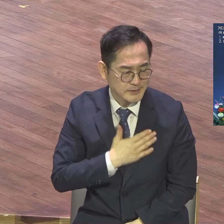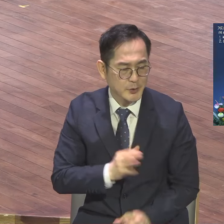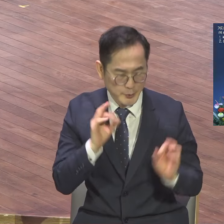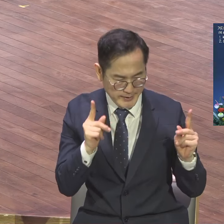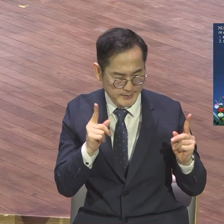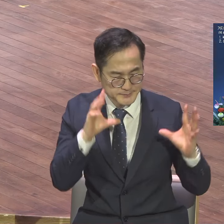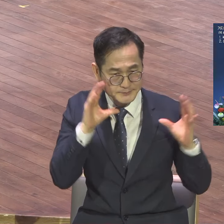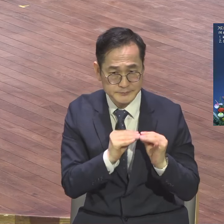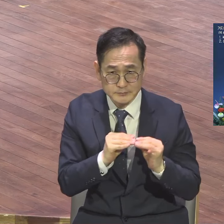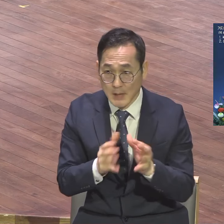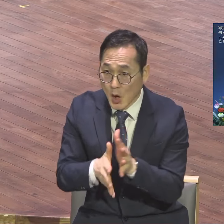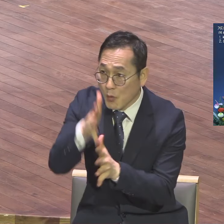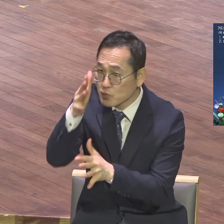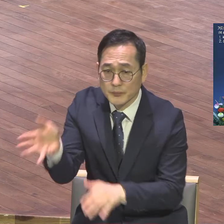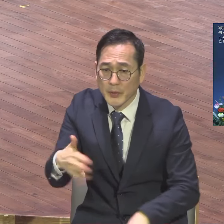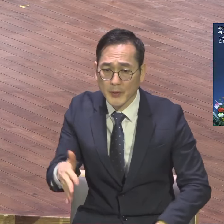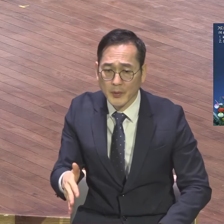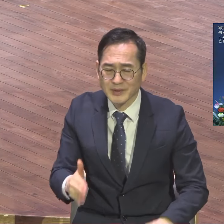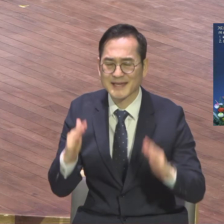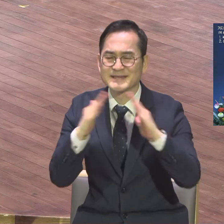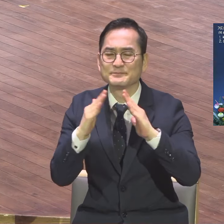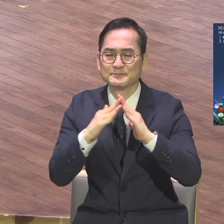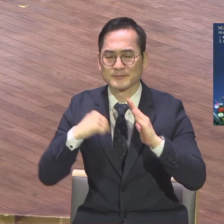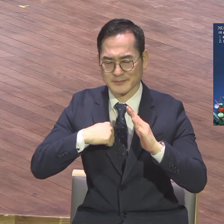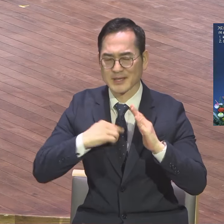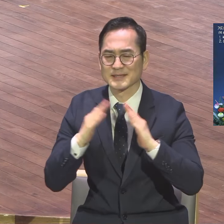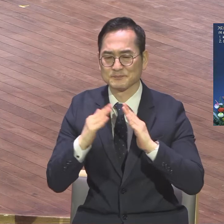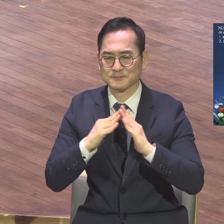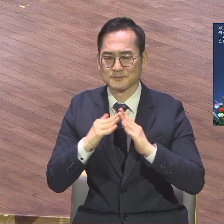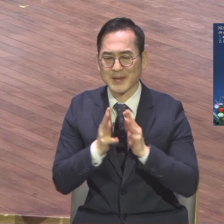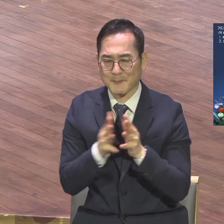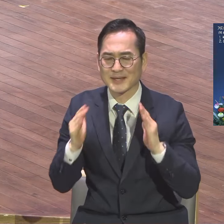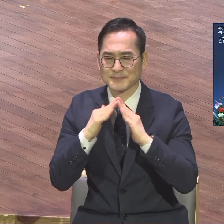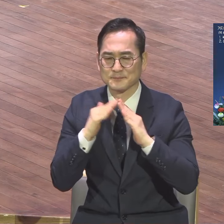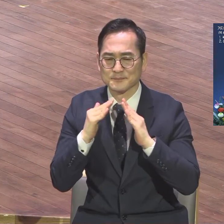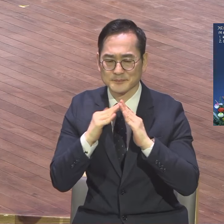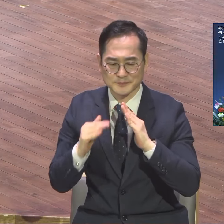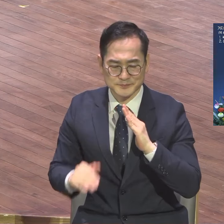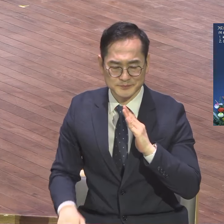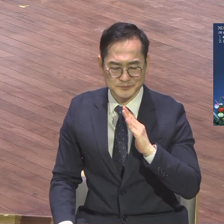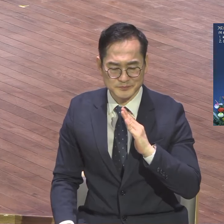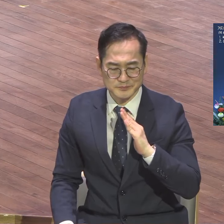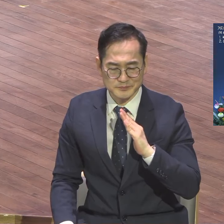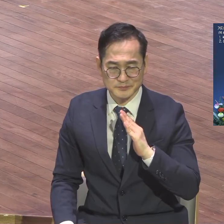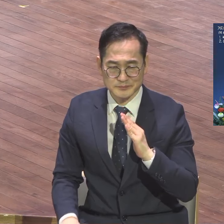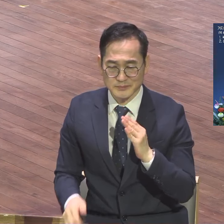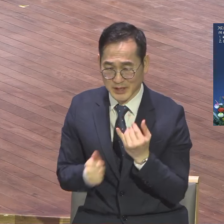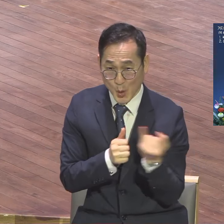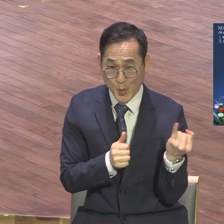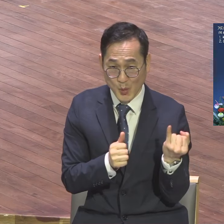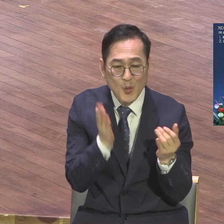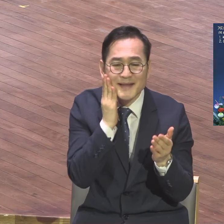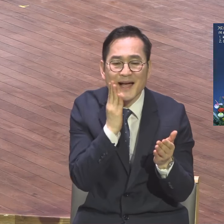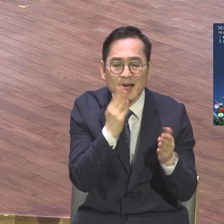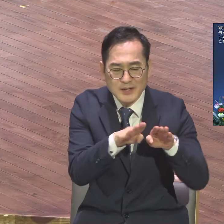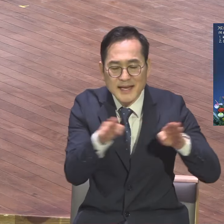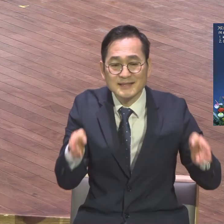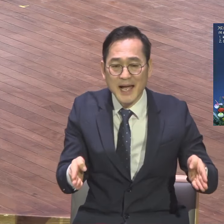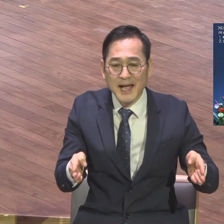건물이 없어 집에서 제 아파트 집사람 화장터 화장하는 거 거꾸로 딱